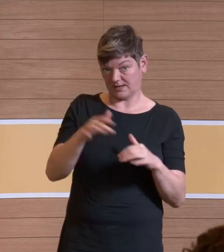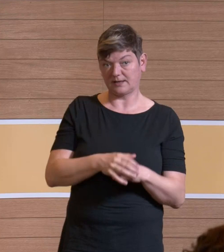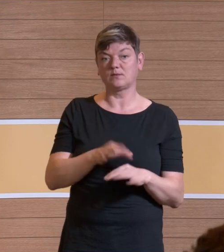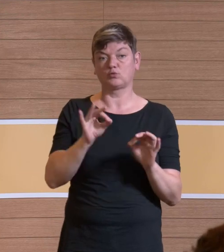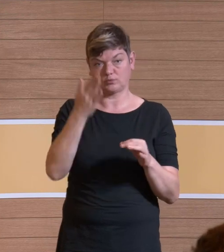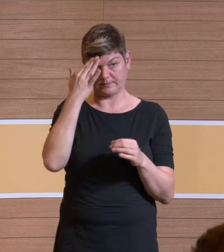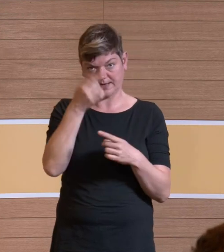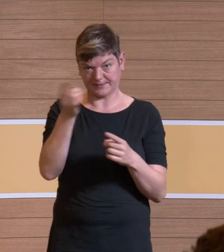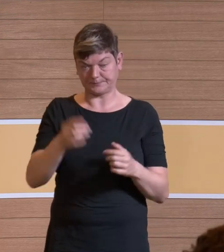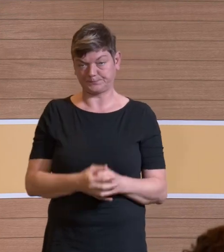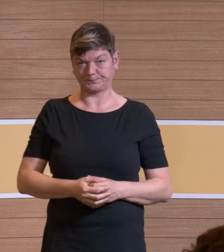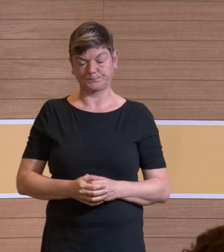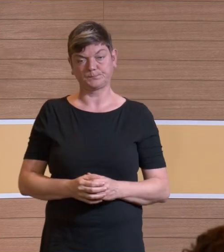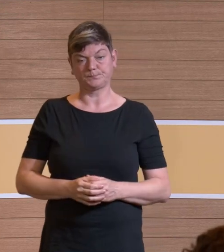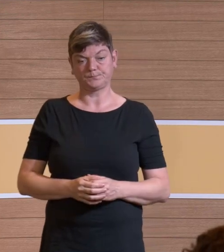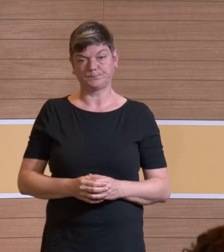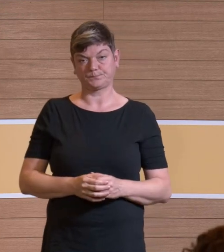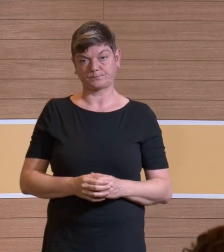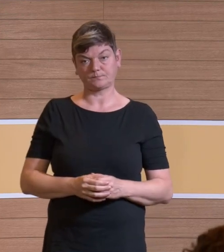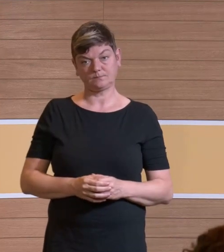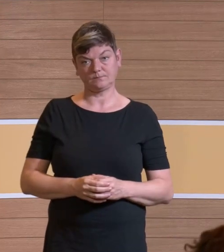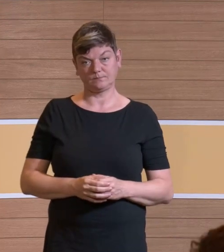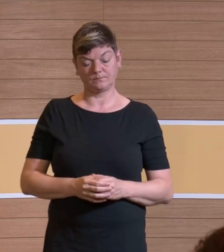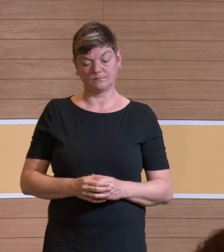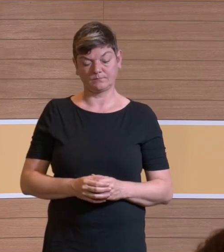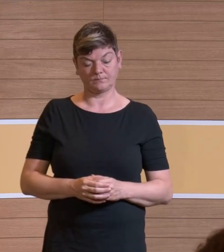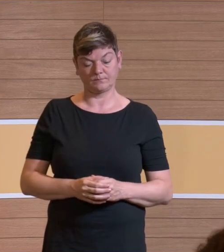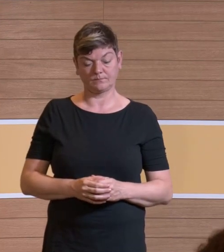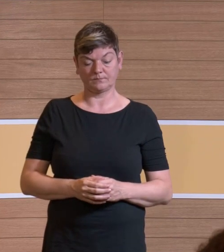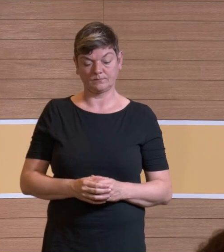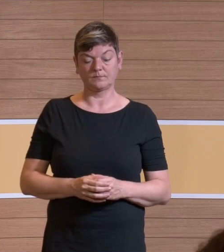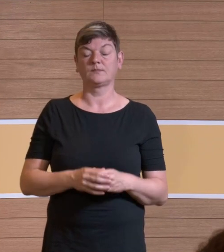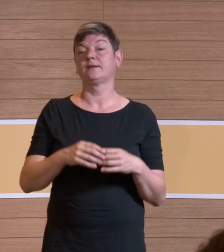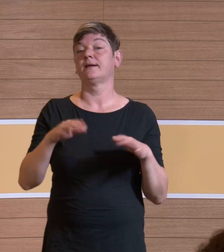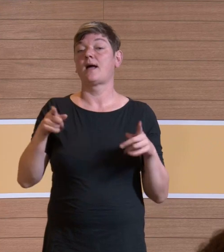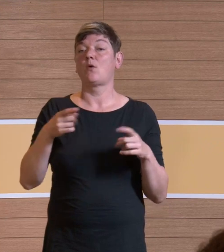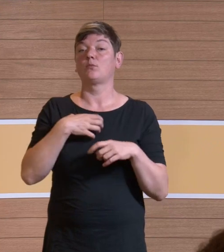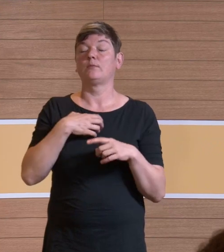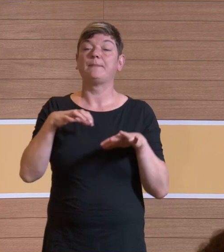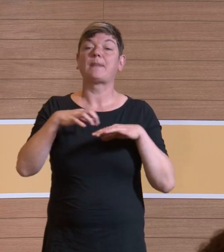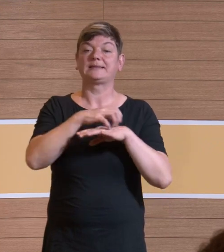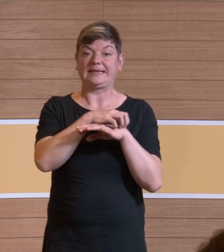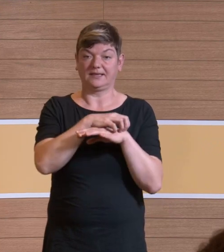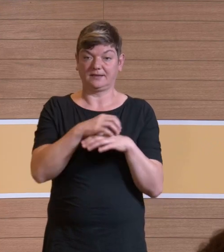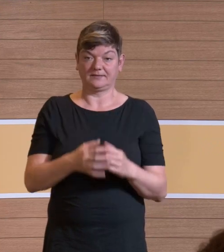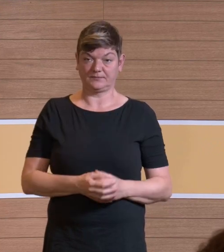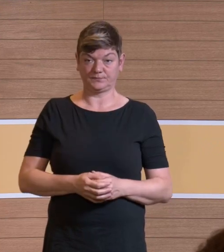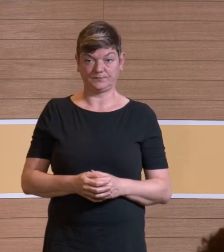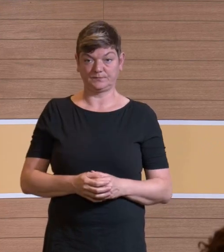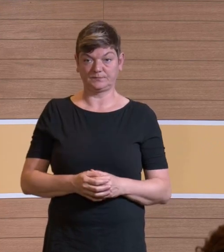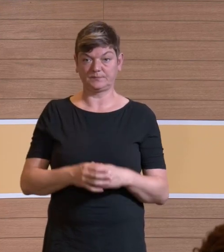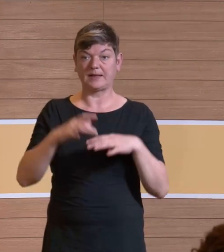dass Ihnen das auch ein Begriff ist. Wir haben natürlich auch Bakterien. Da haben wir den